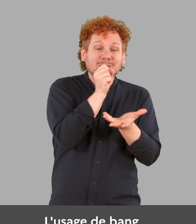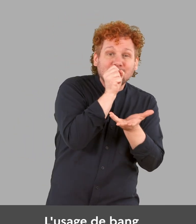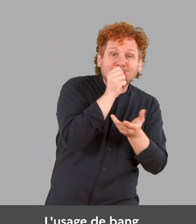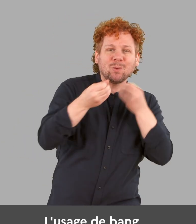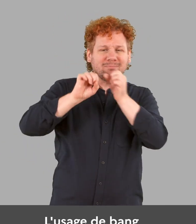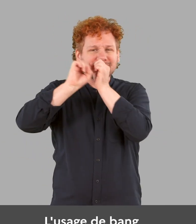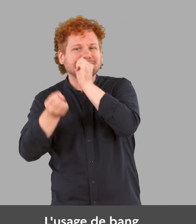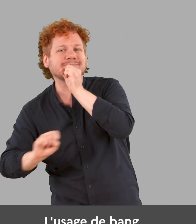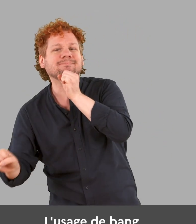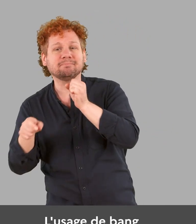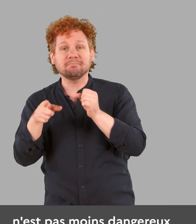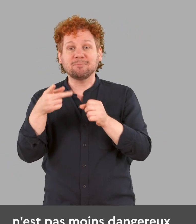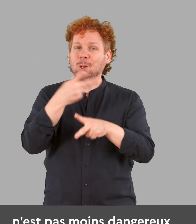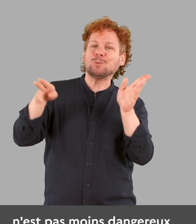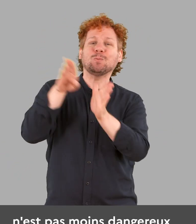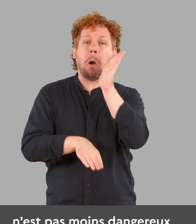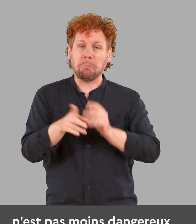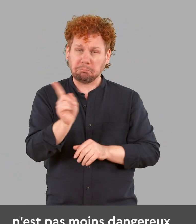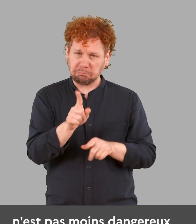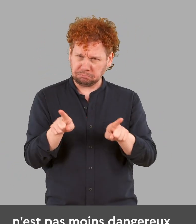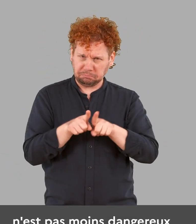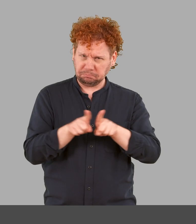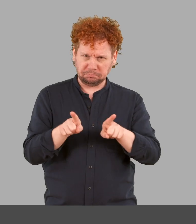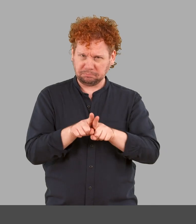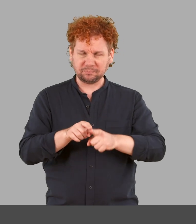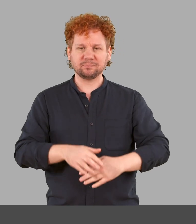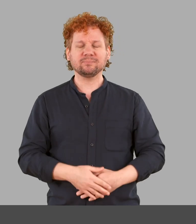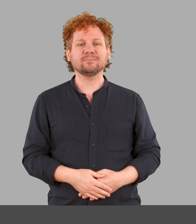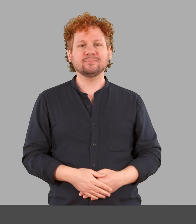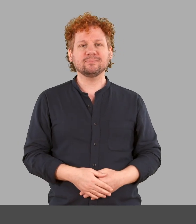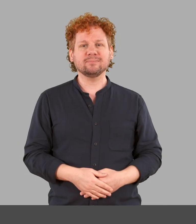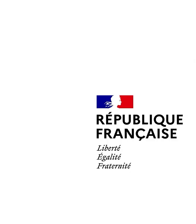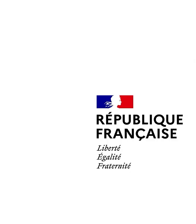L'usage de bang ou de narguilé n'est pas moins dangereux pour les mêmes raisons.